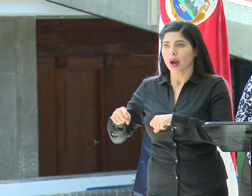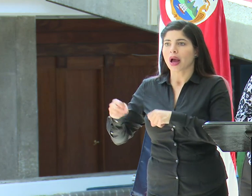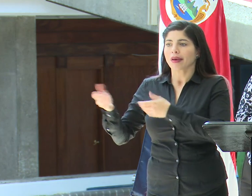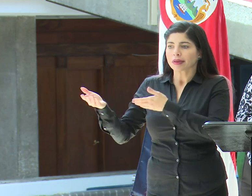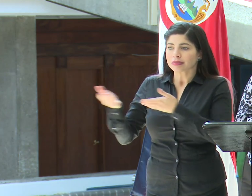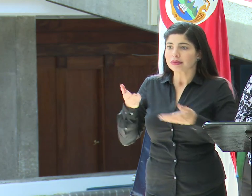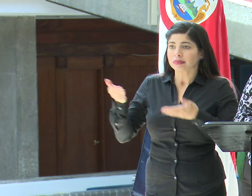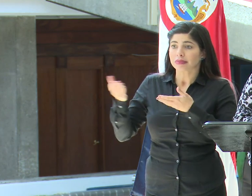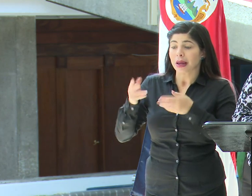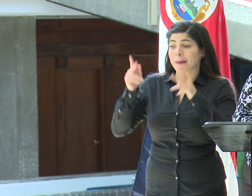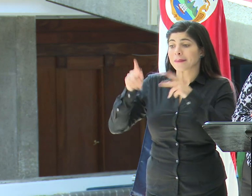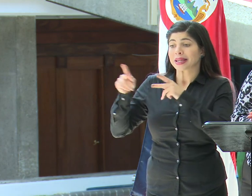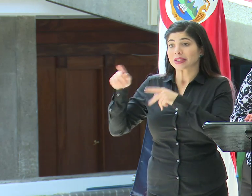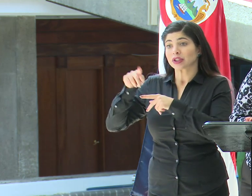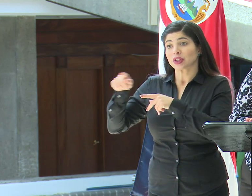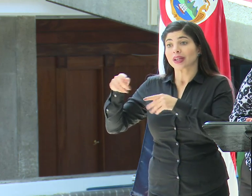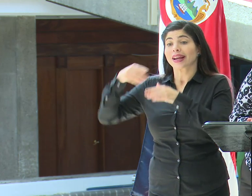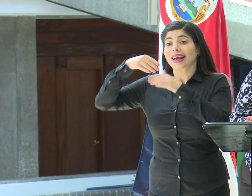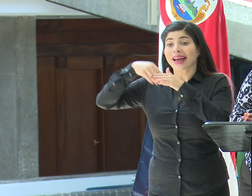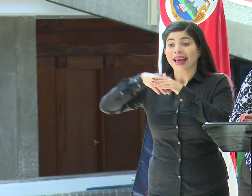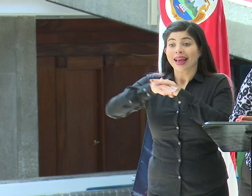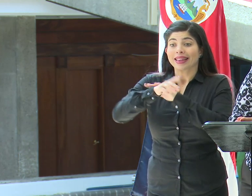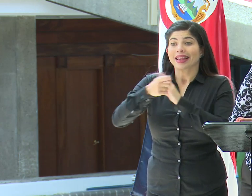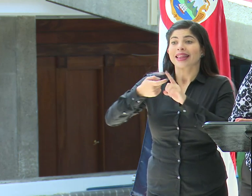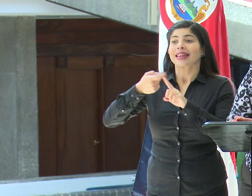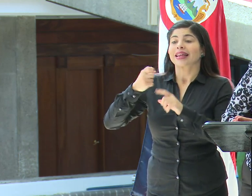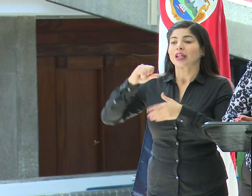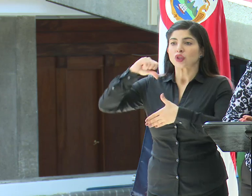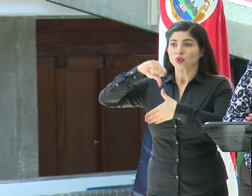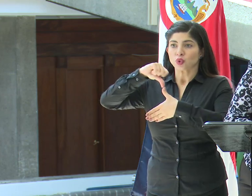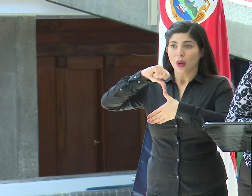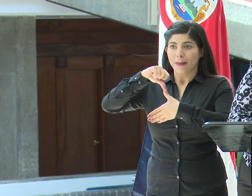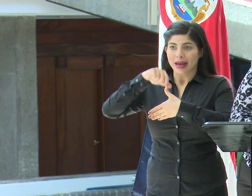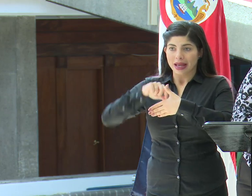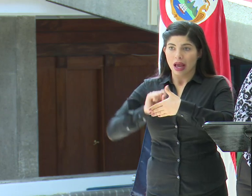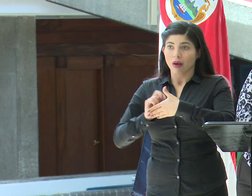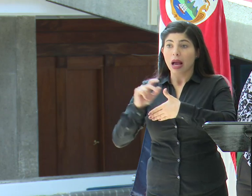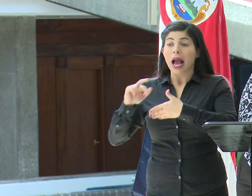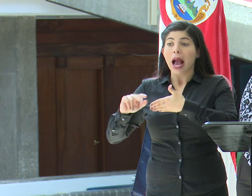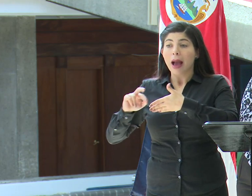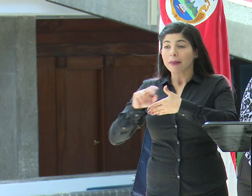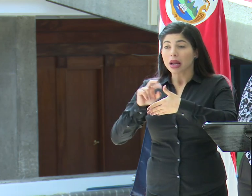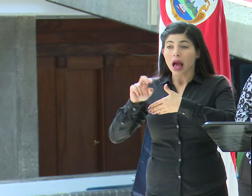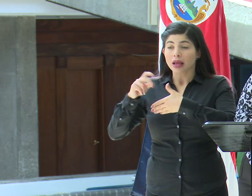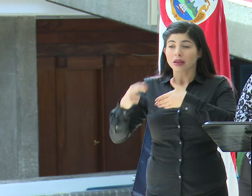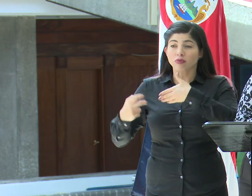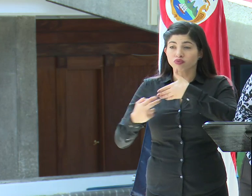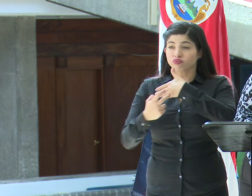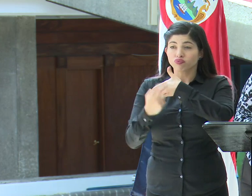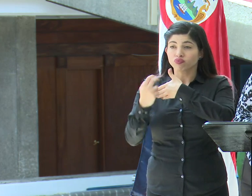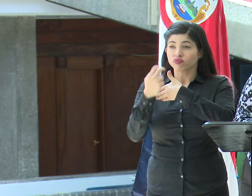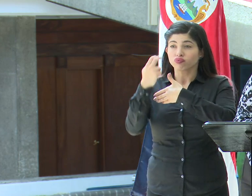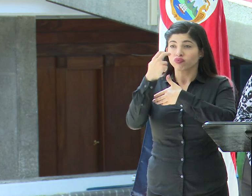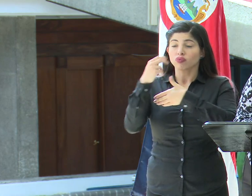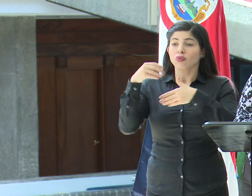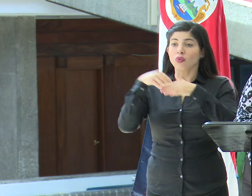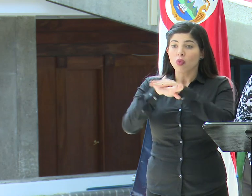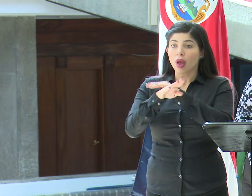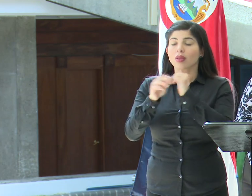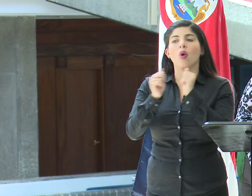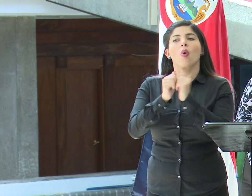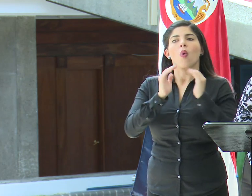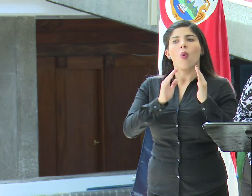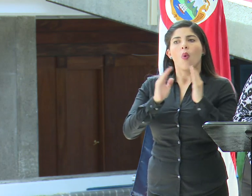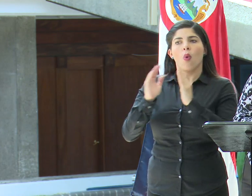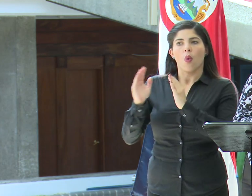que son personas que estarían ingresando desde Sudamérica y vienen caminando por la región de una forma organizada y